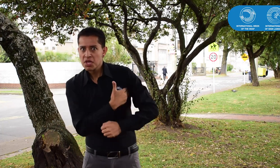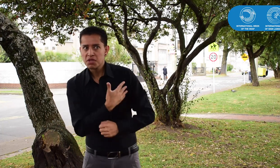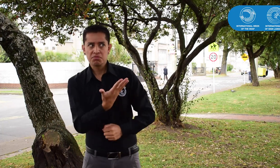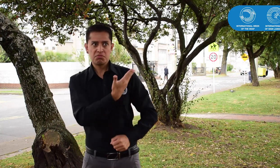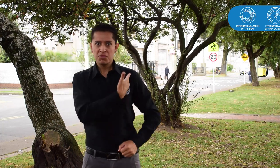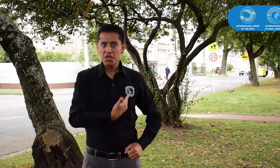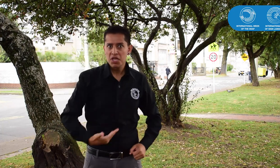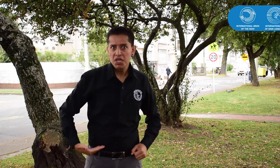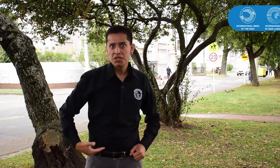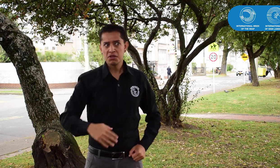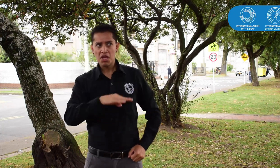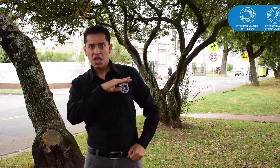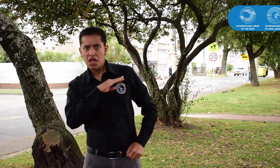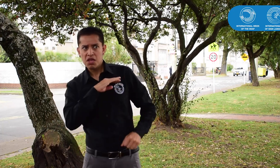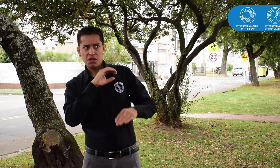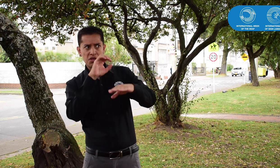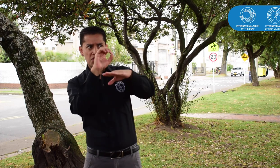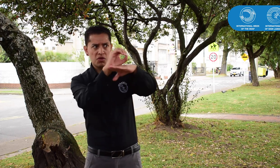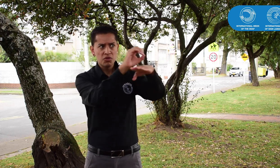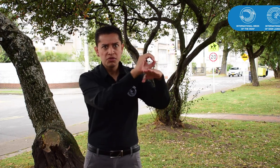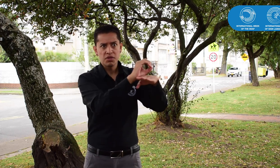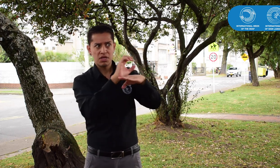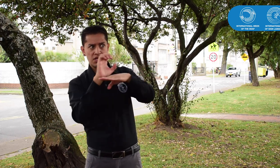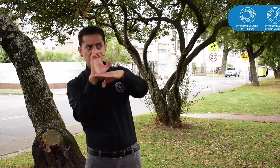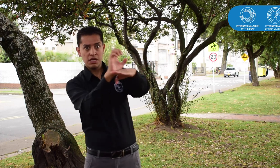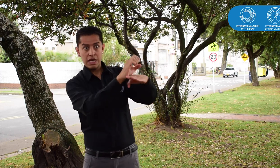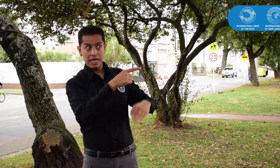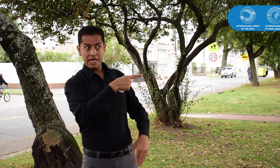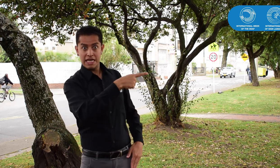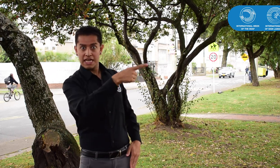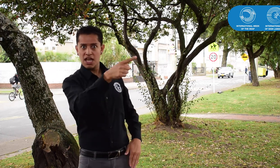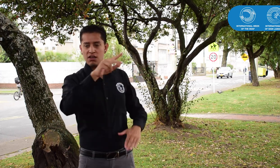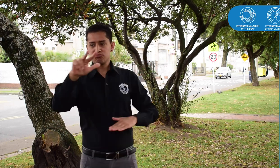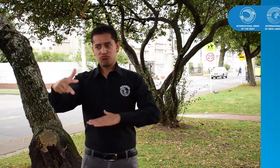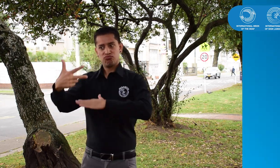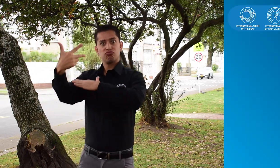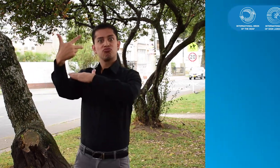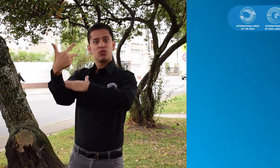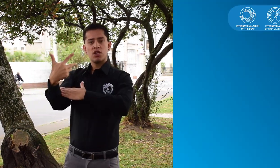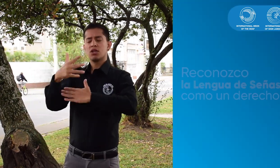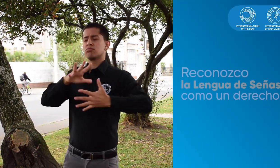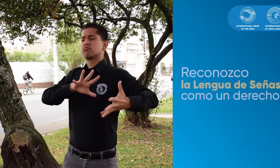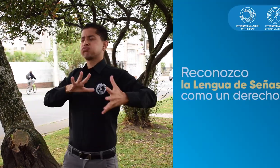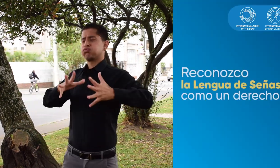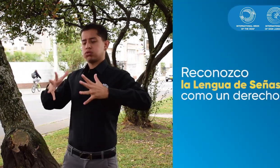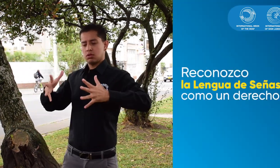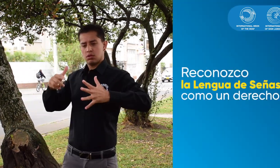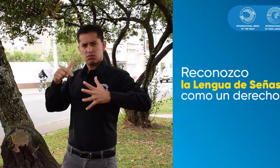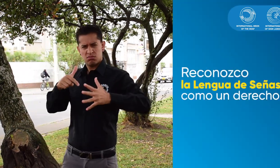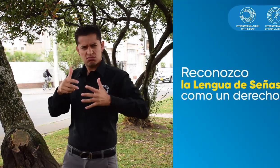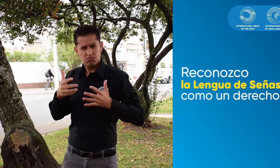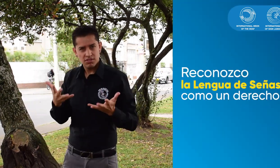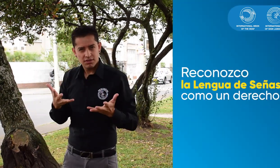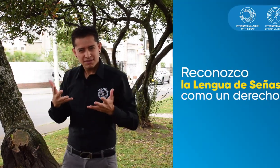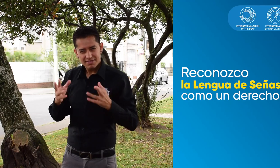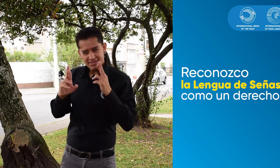gobernadores, ministros, alcaldes, presidentes de organizaciones y entidades para que graben un video haciendo la frase.